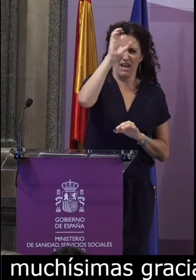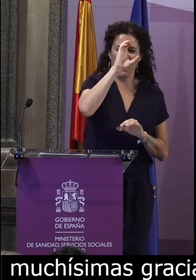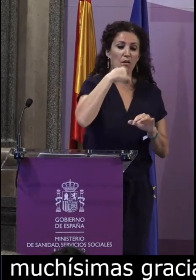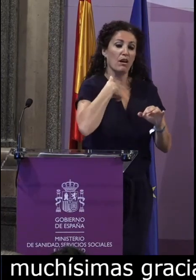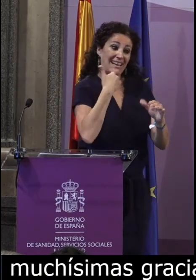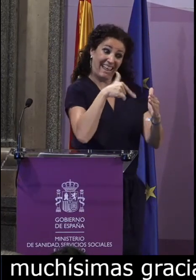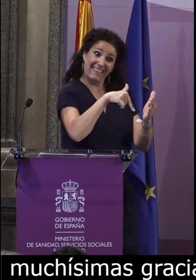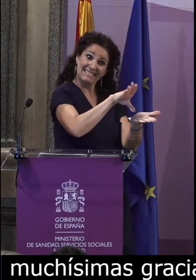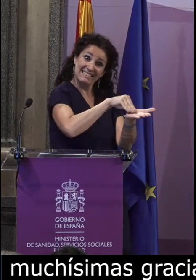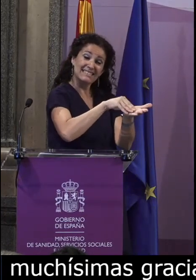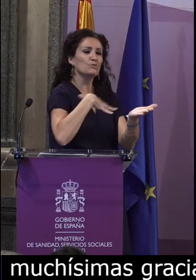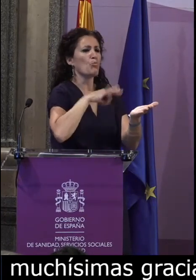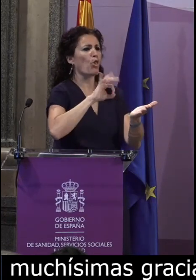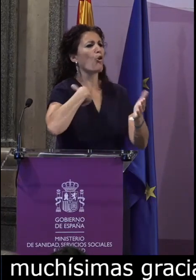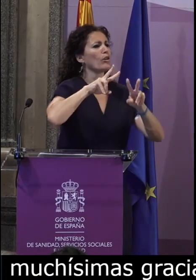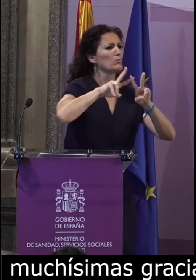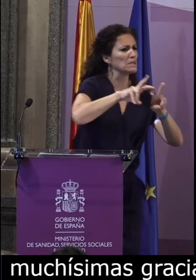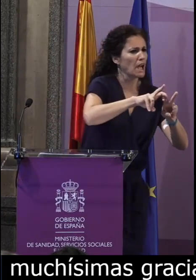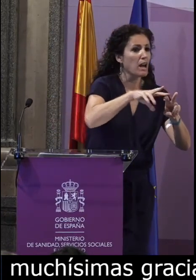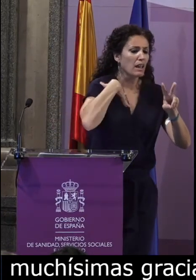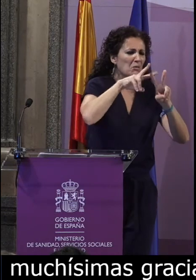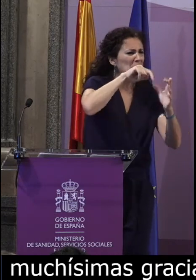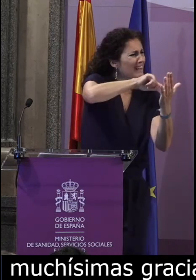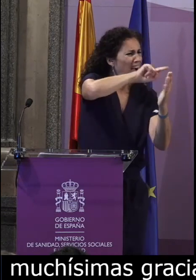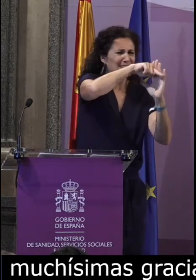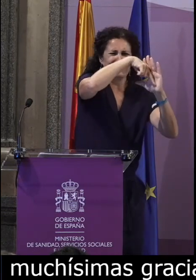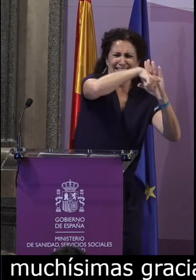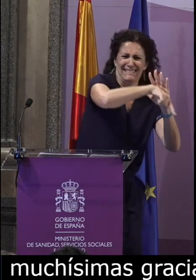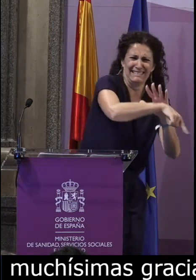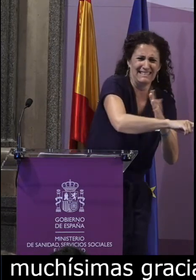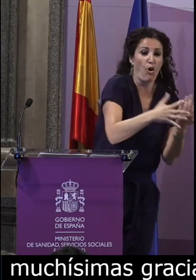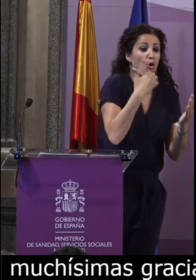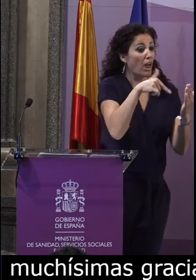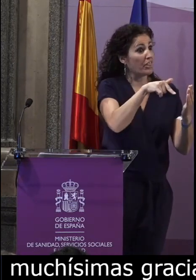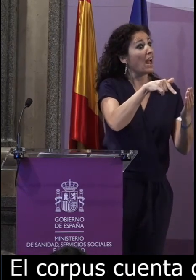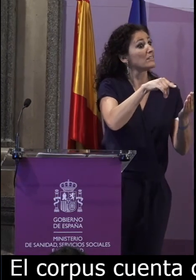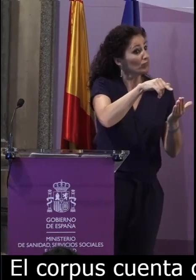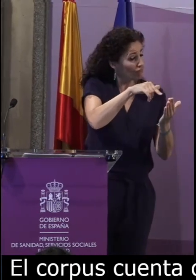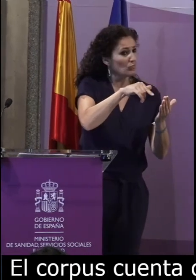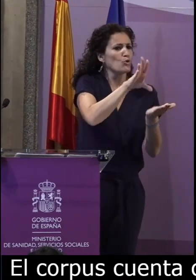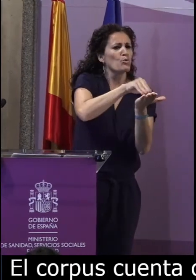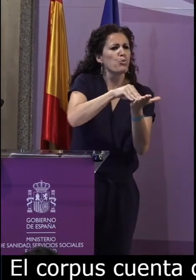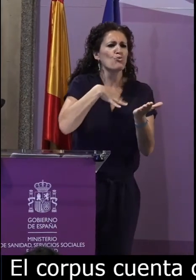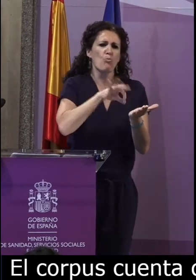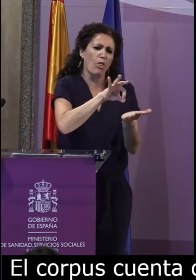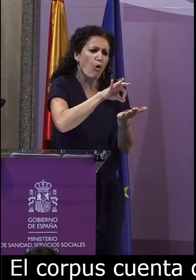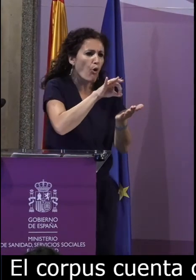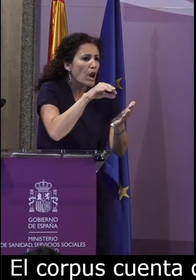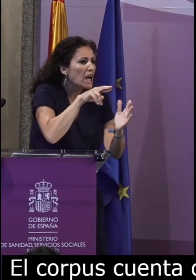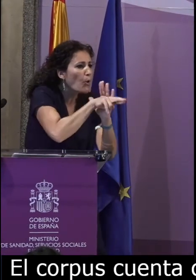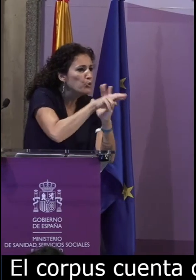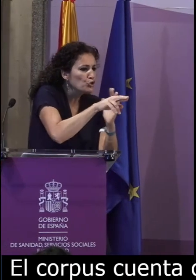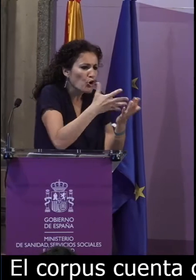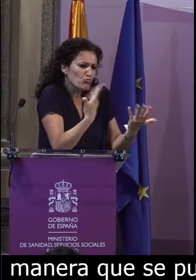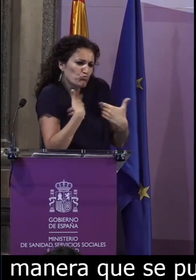cuenta con una base sólida científica de manera que se puede investigar en profundidad. Gracias a